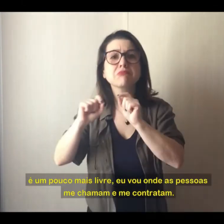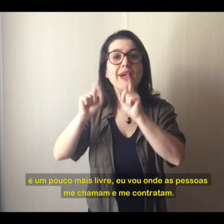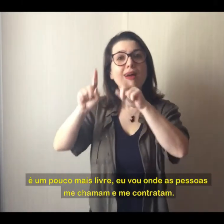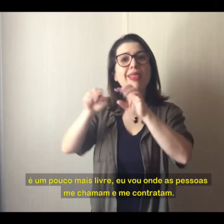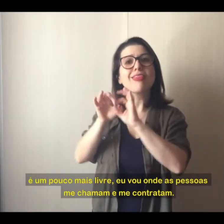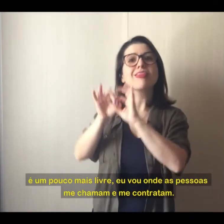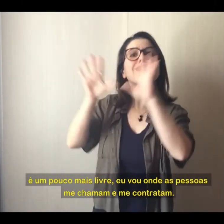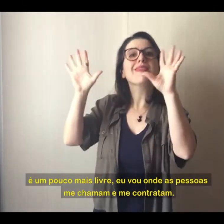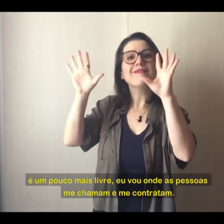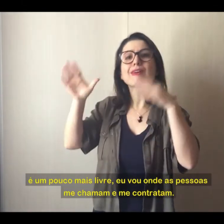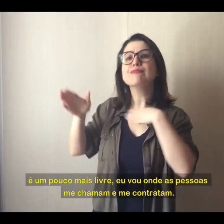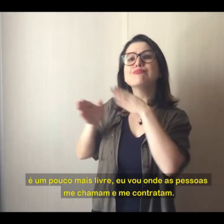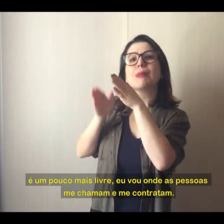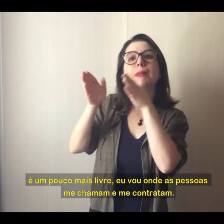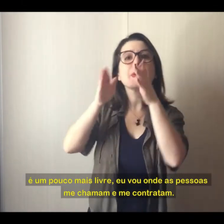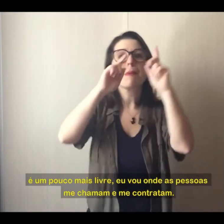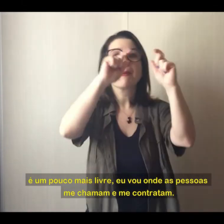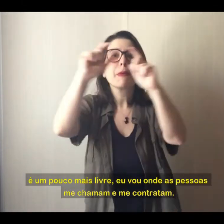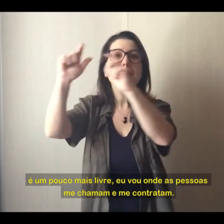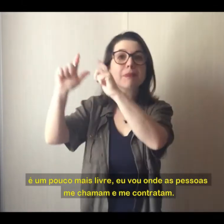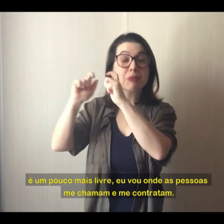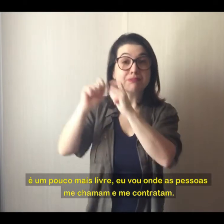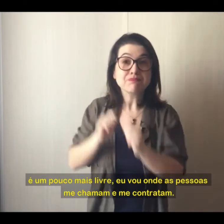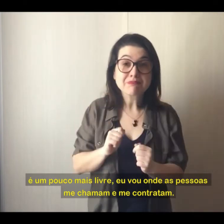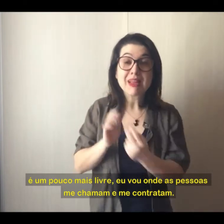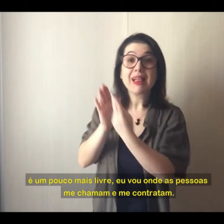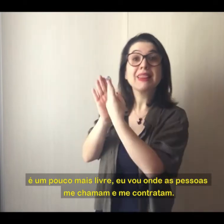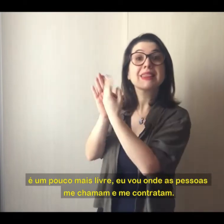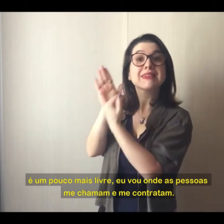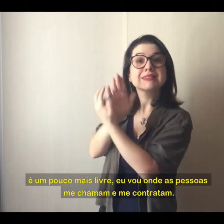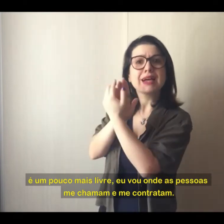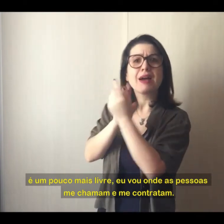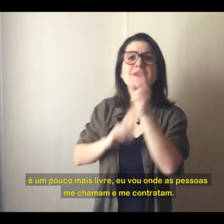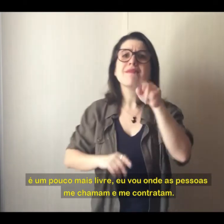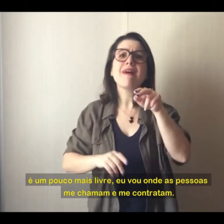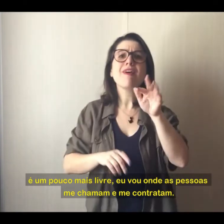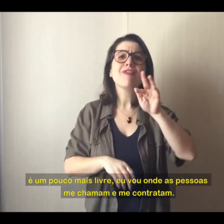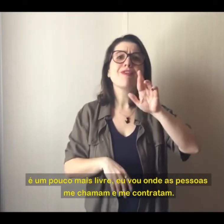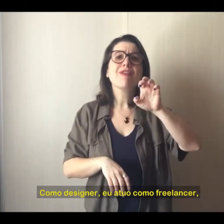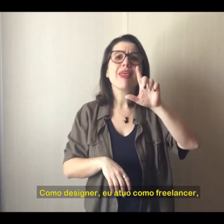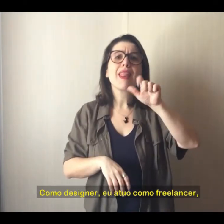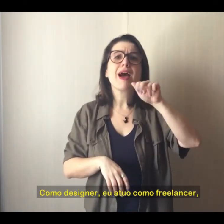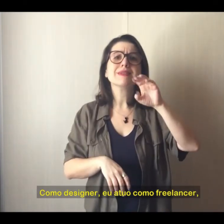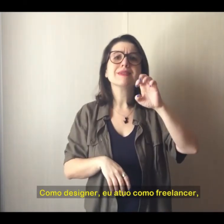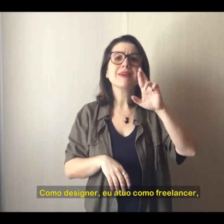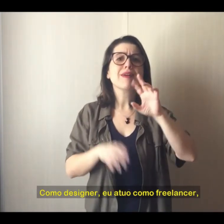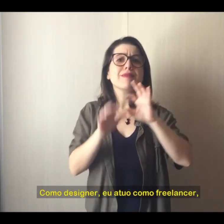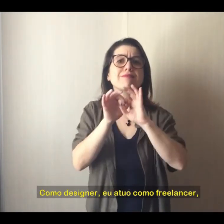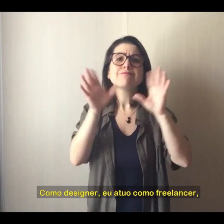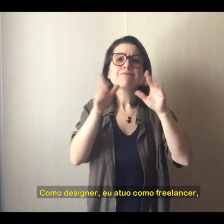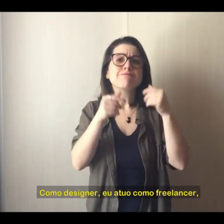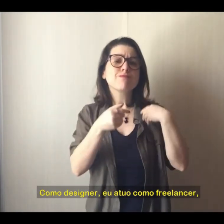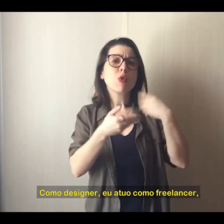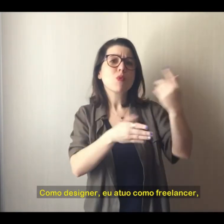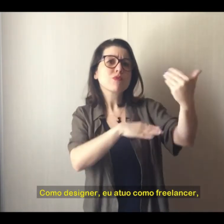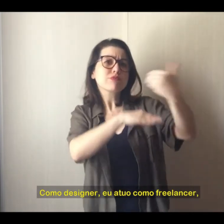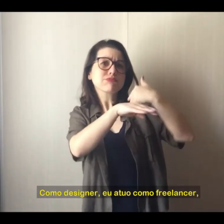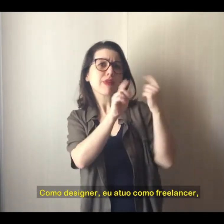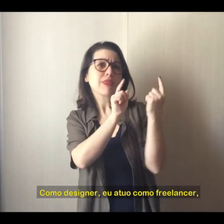é um pouco mais livre. Eu vou onde as pessoas me chamam e me contratam. Como designer, eu atuo como freelancer.